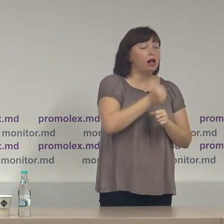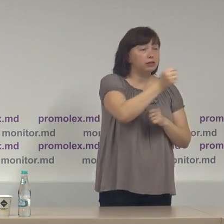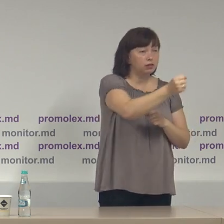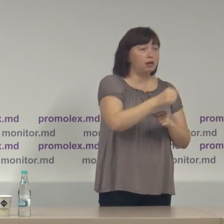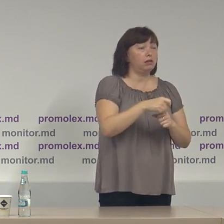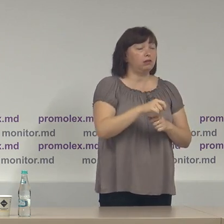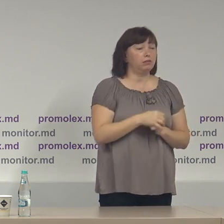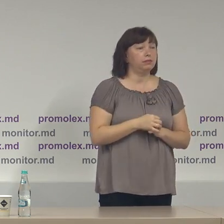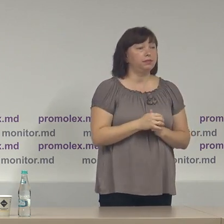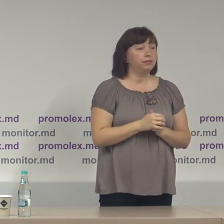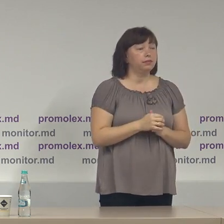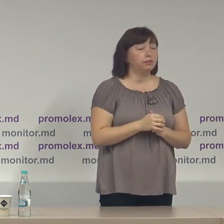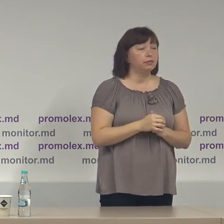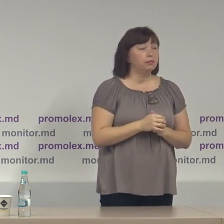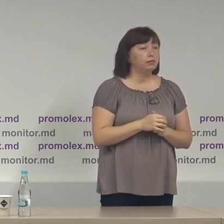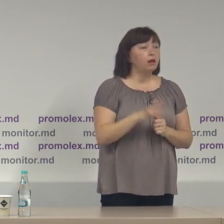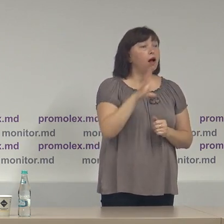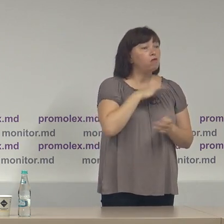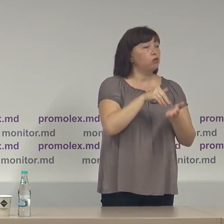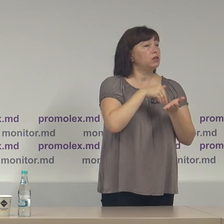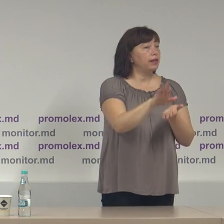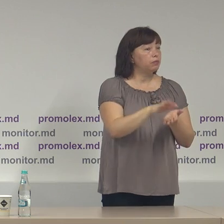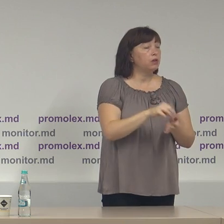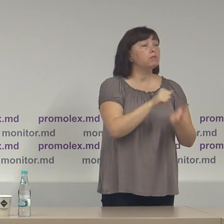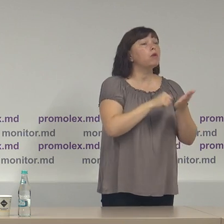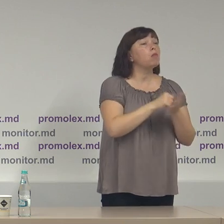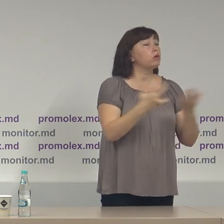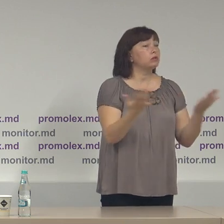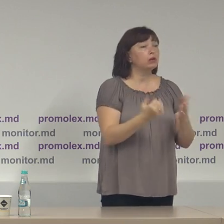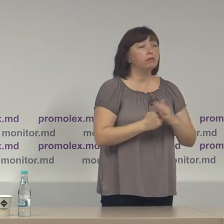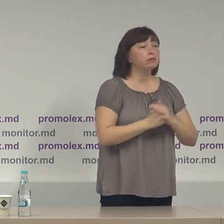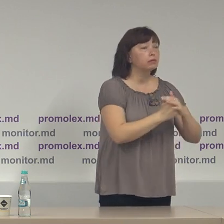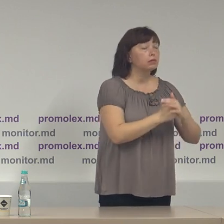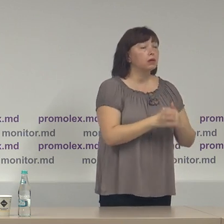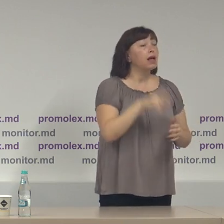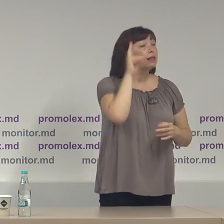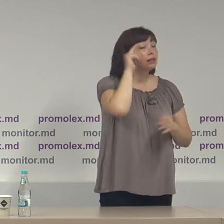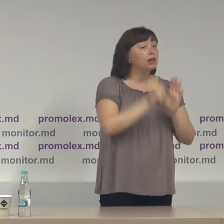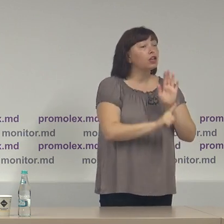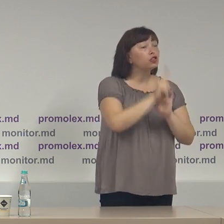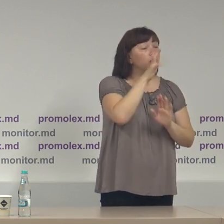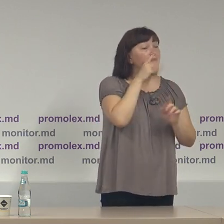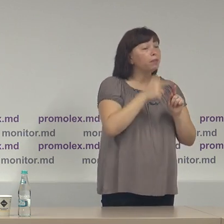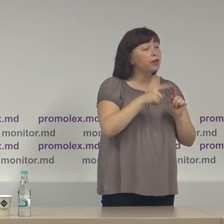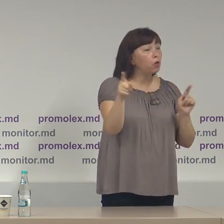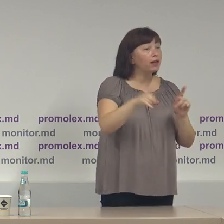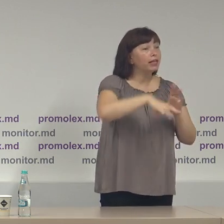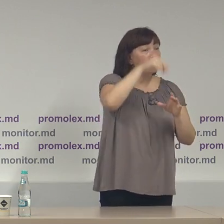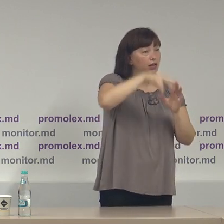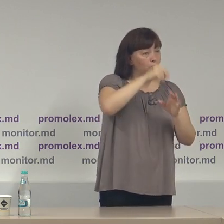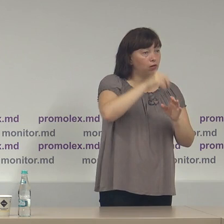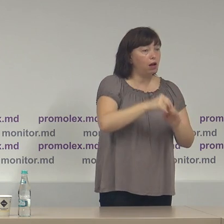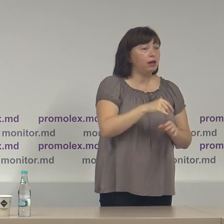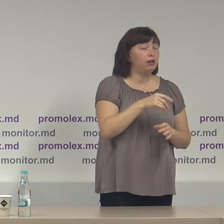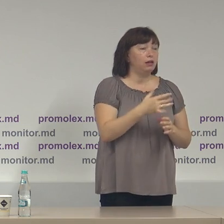inițiativă în cursă electorală el a fost respins pe motiv că la data începerii perioadei electorale adică